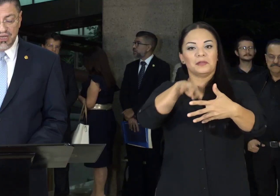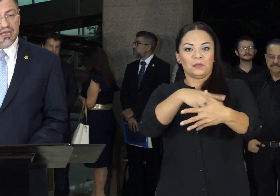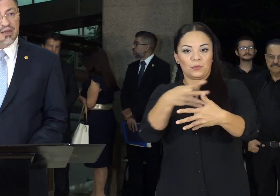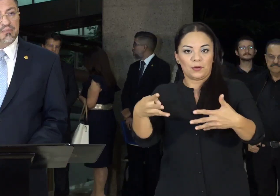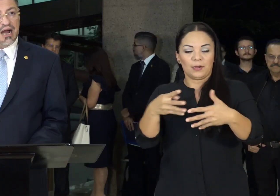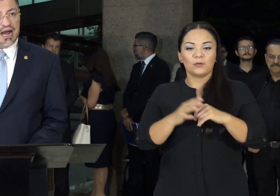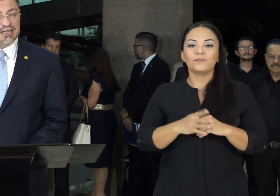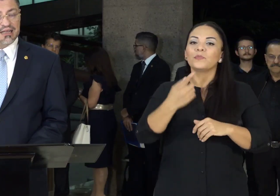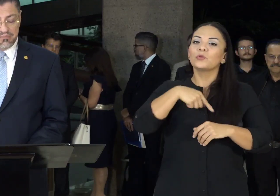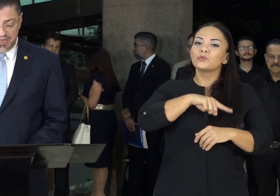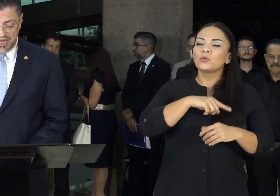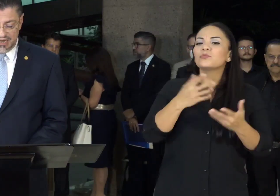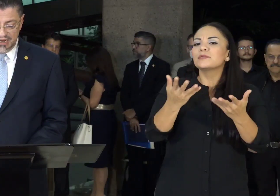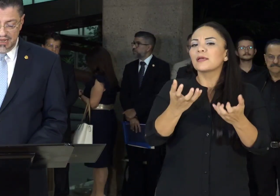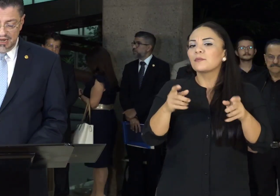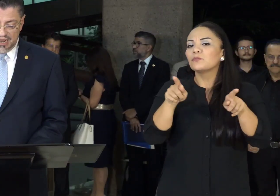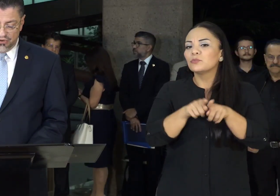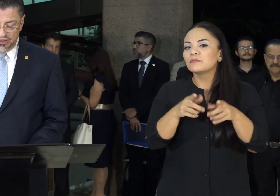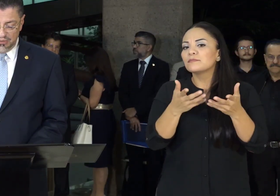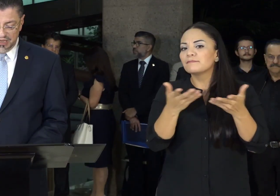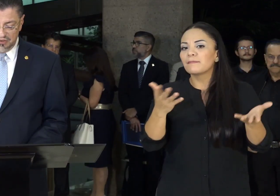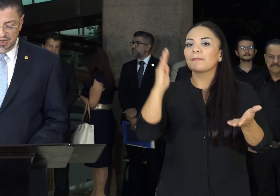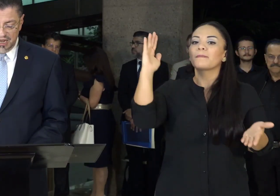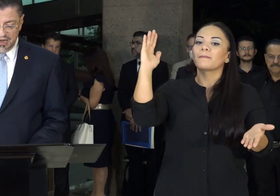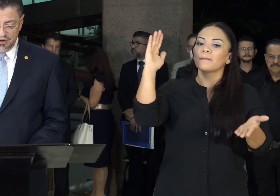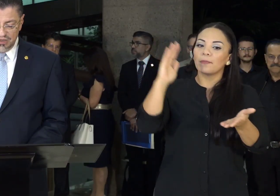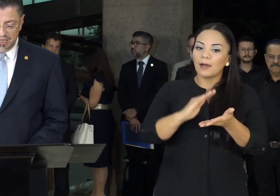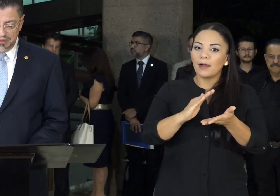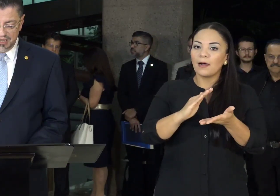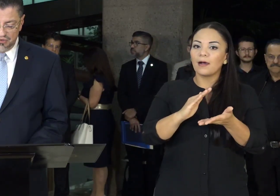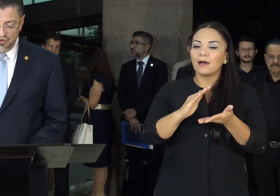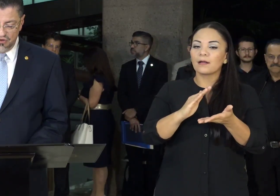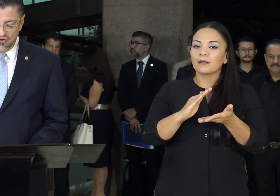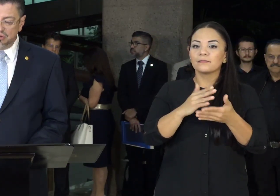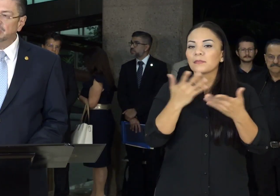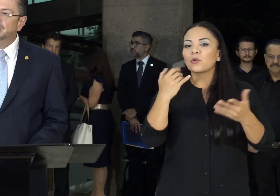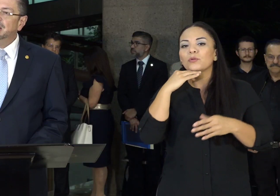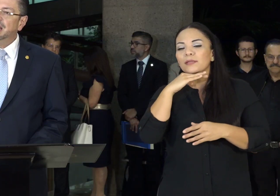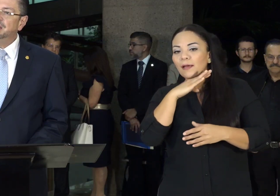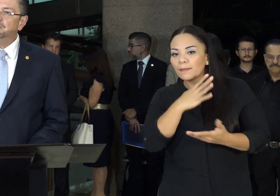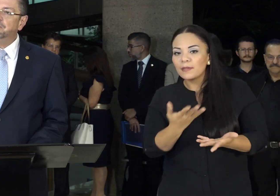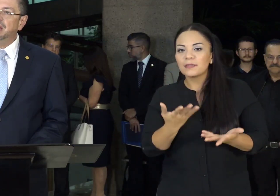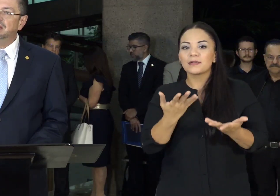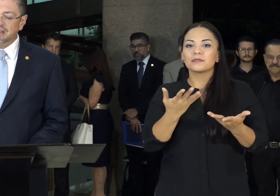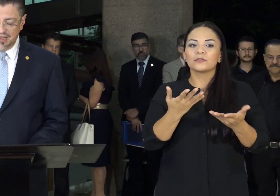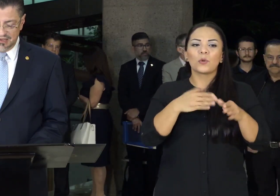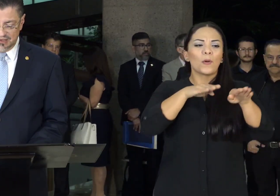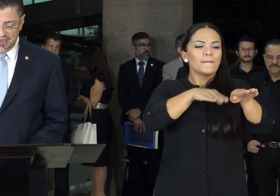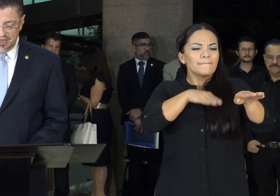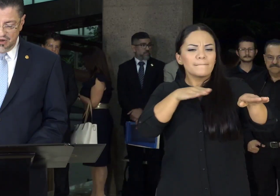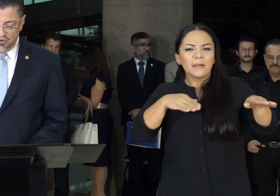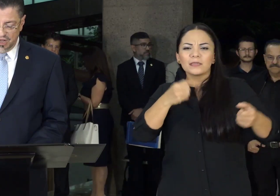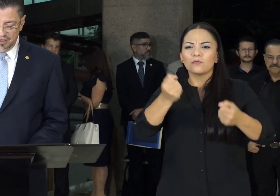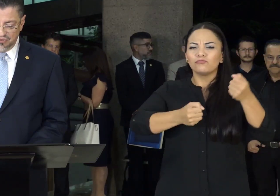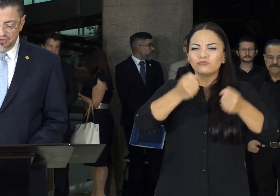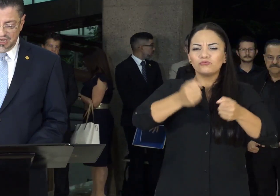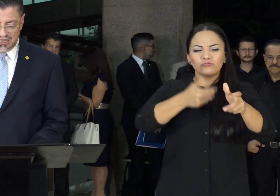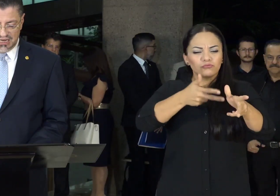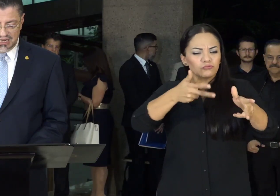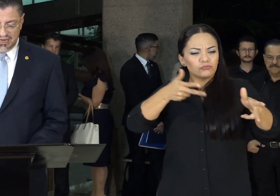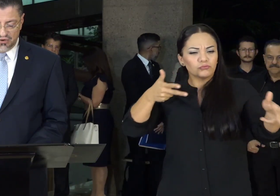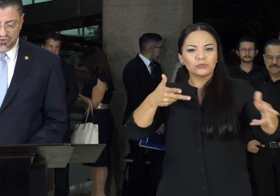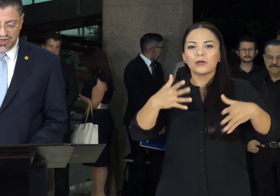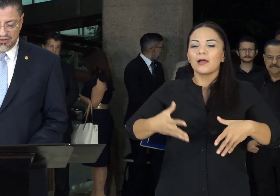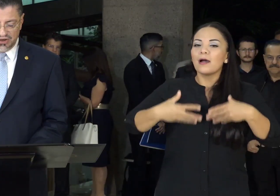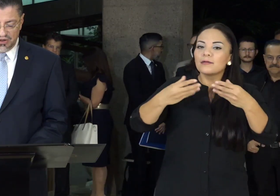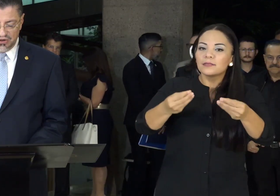queremos bajar también la contaminación, las presas, los gastos en